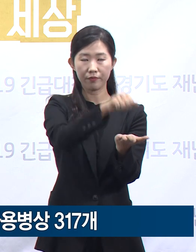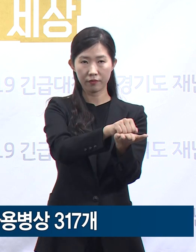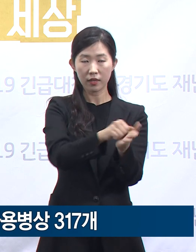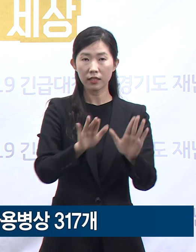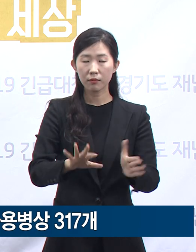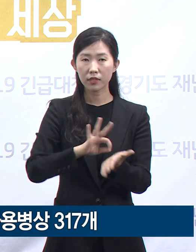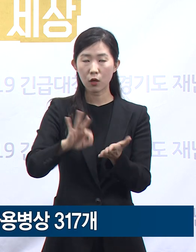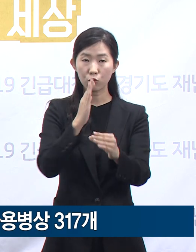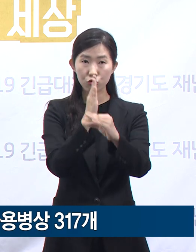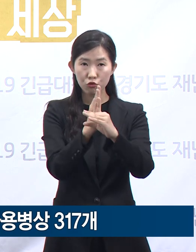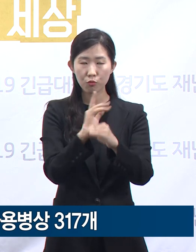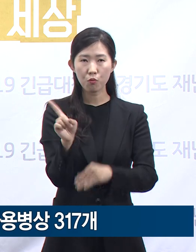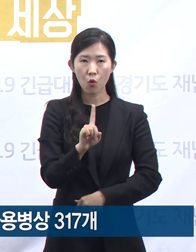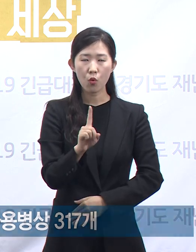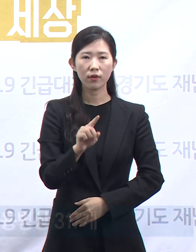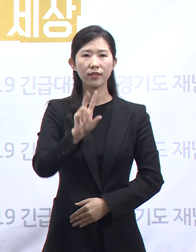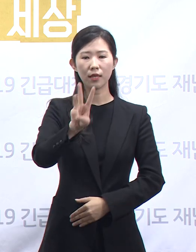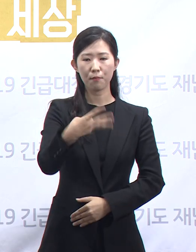%인 317병상입니다.